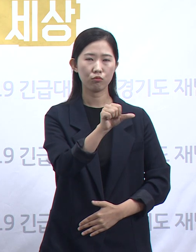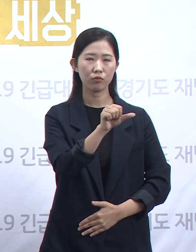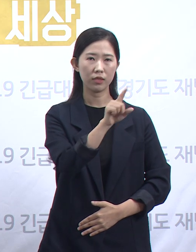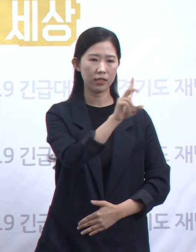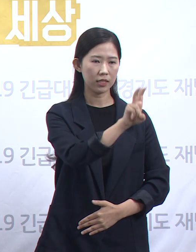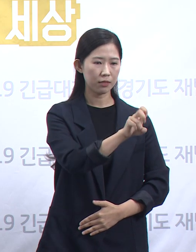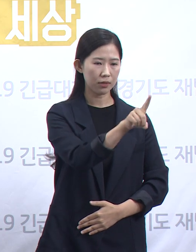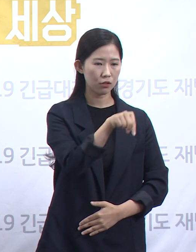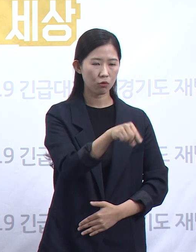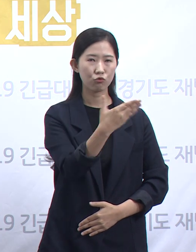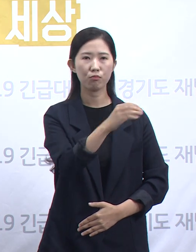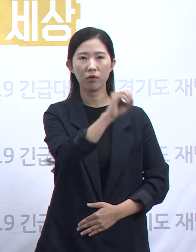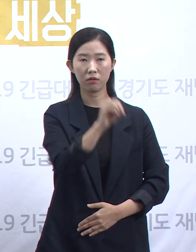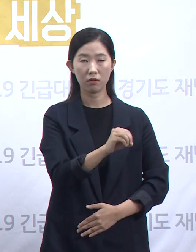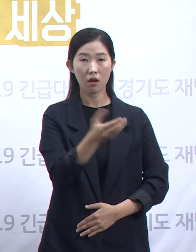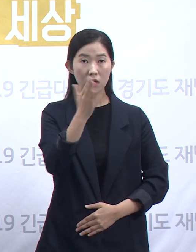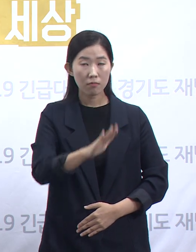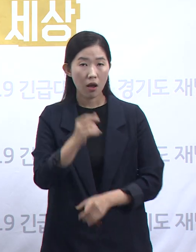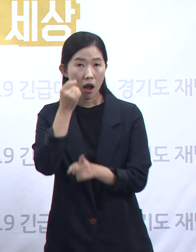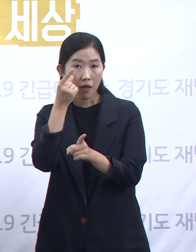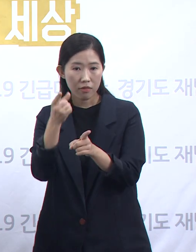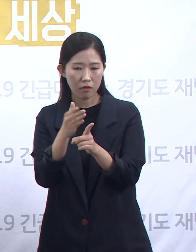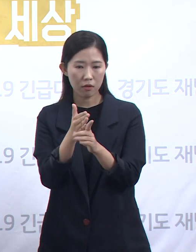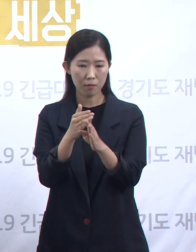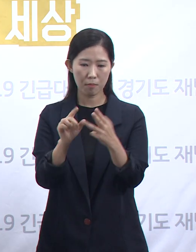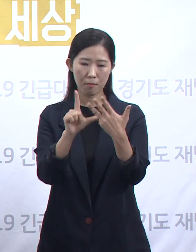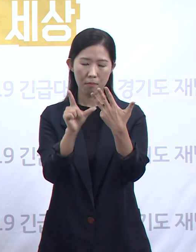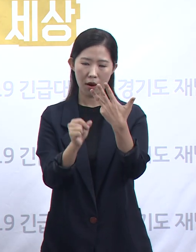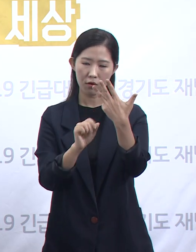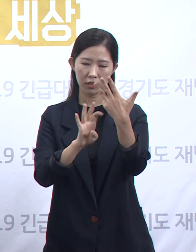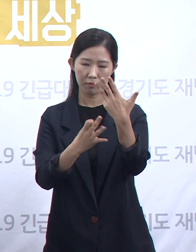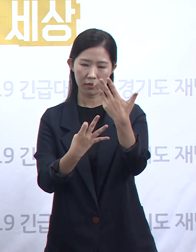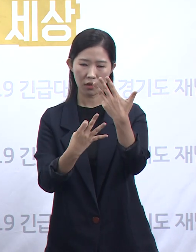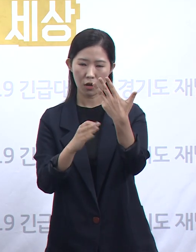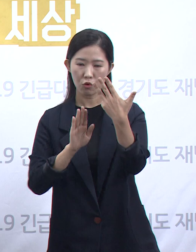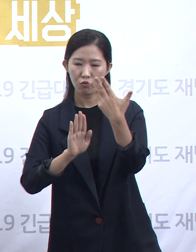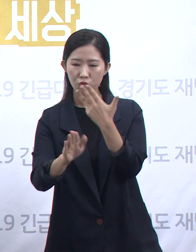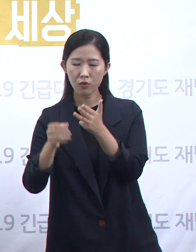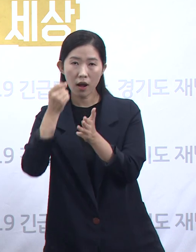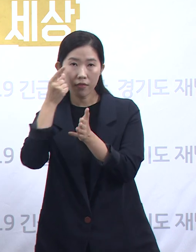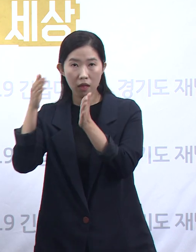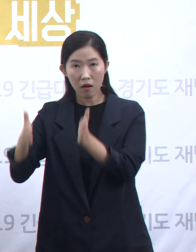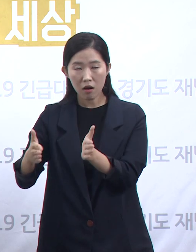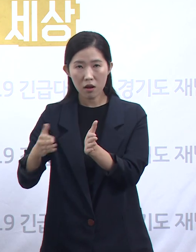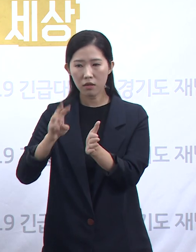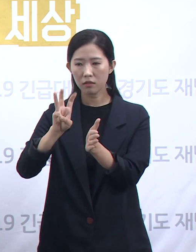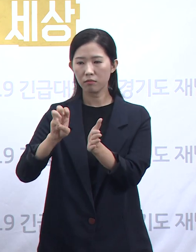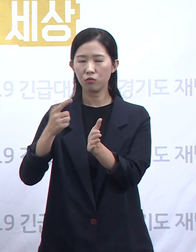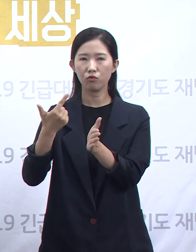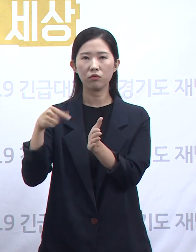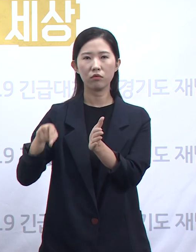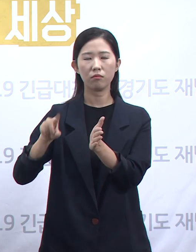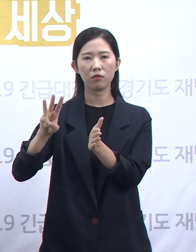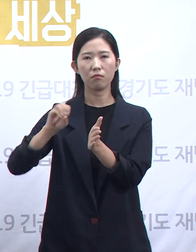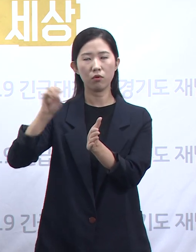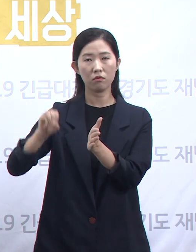14일 이후 30일간은 이 비율이 36.4%로 확연히 높아졌습니다.